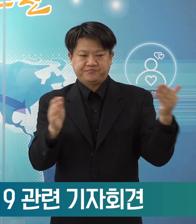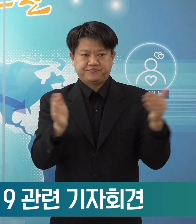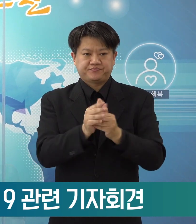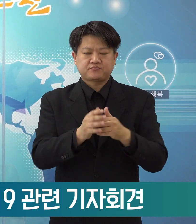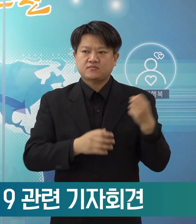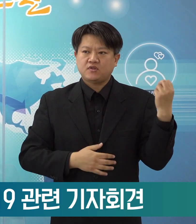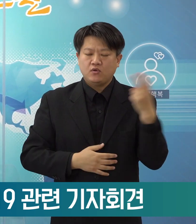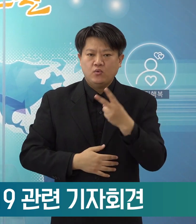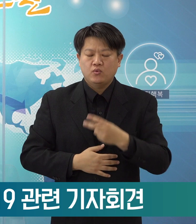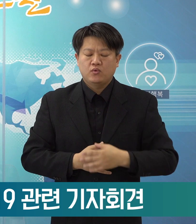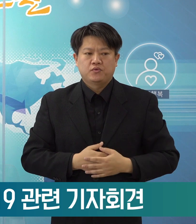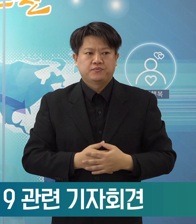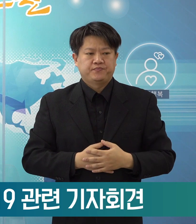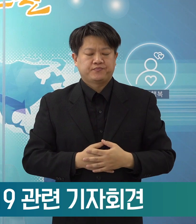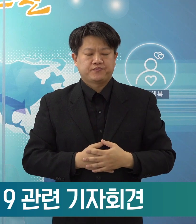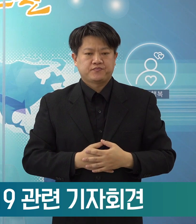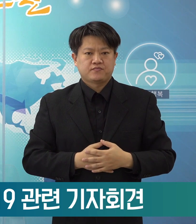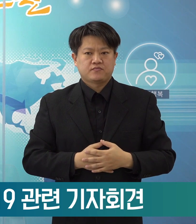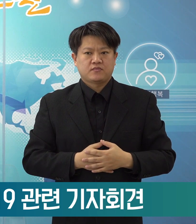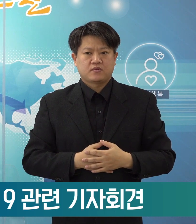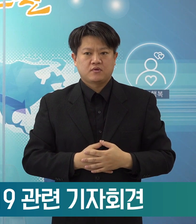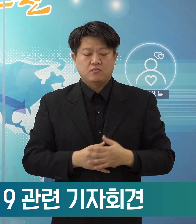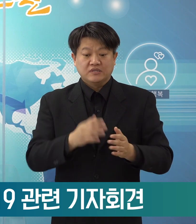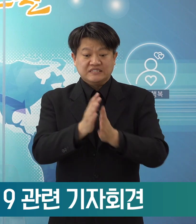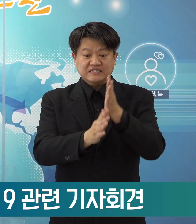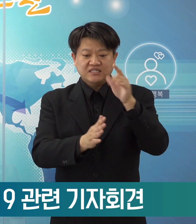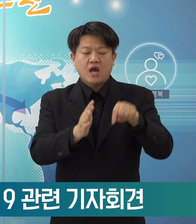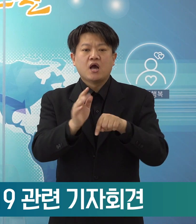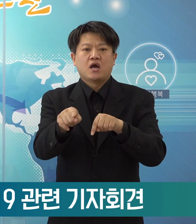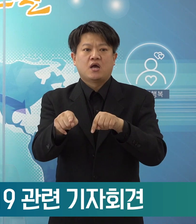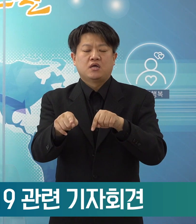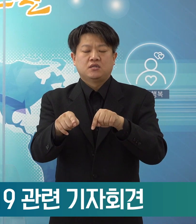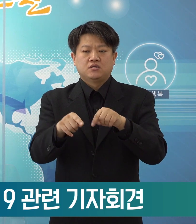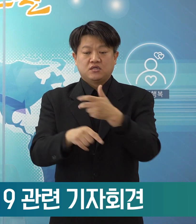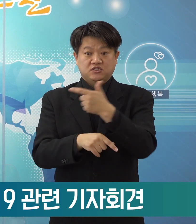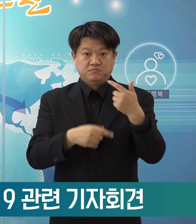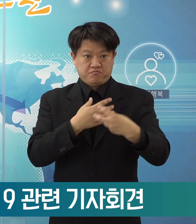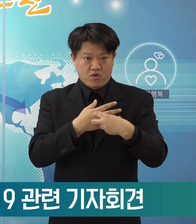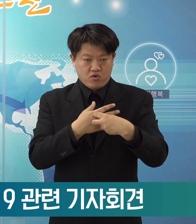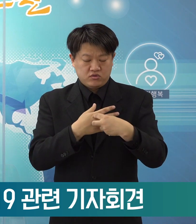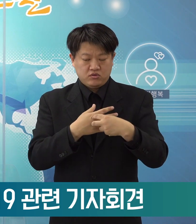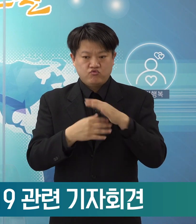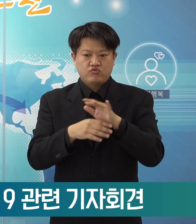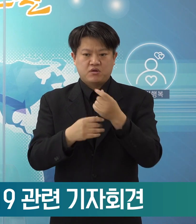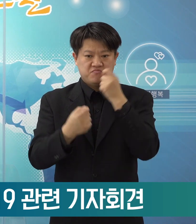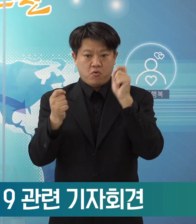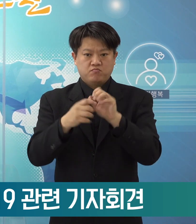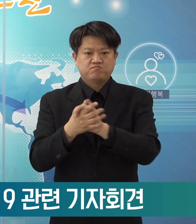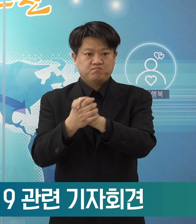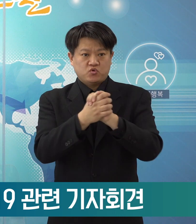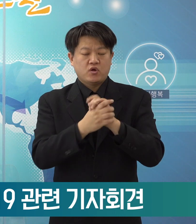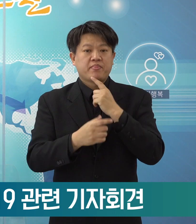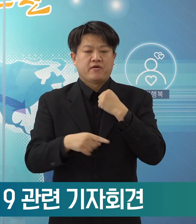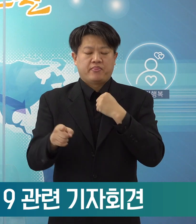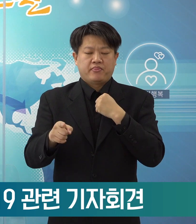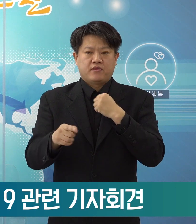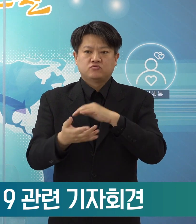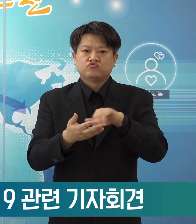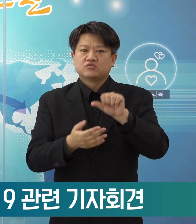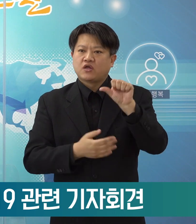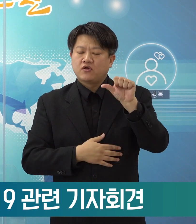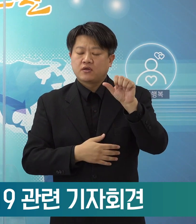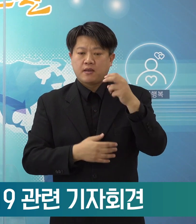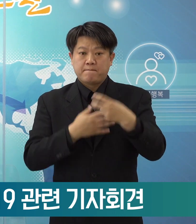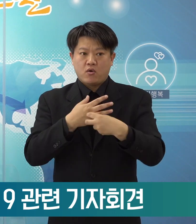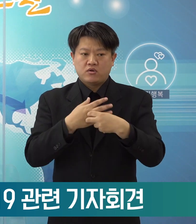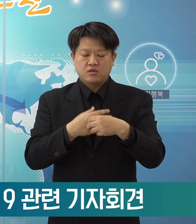아울러서 시내에 있는 대형병원 평소 우리가 굉장히 긴밀하게 협조해오던 5개 병원,